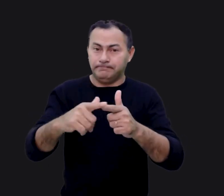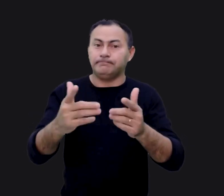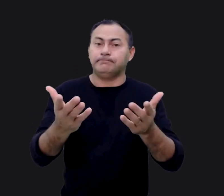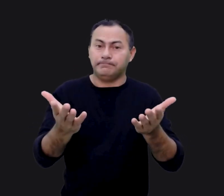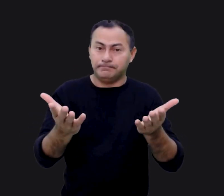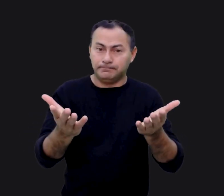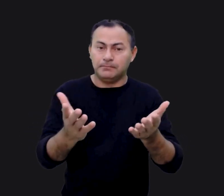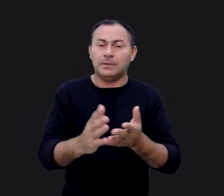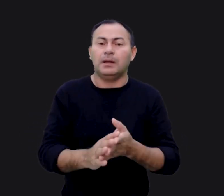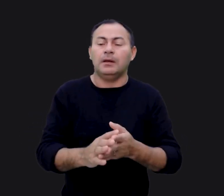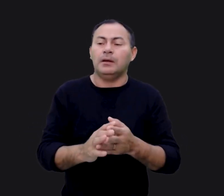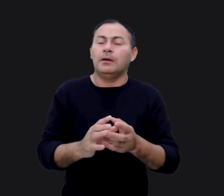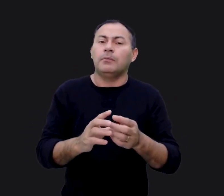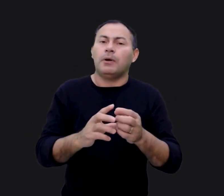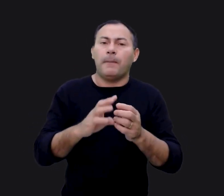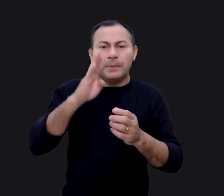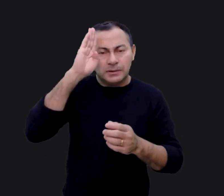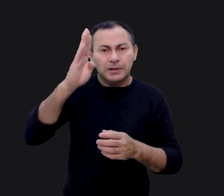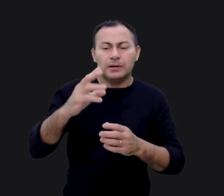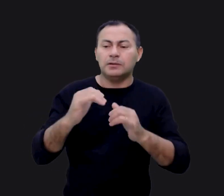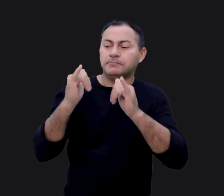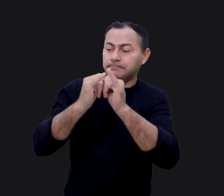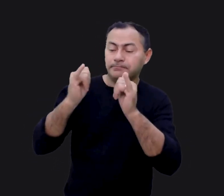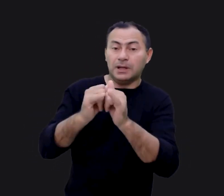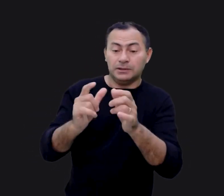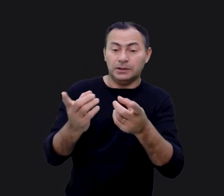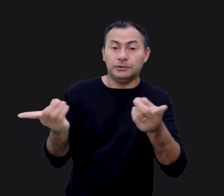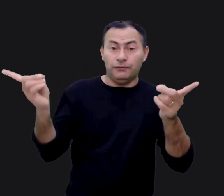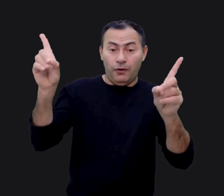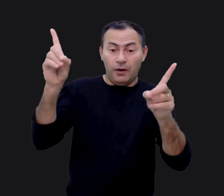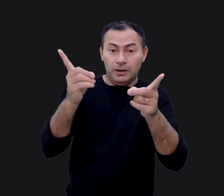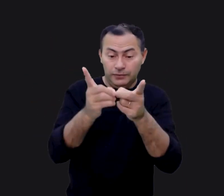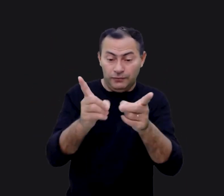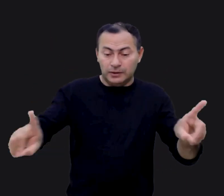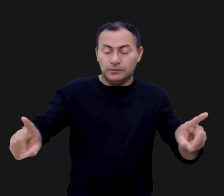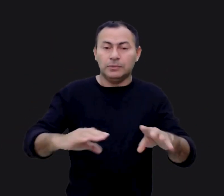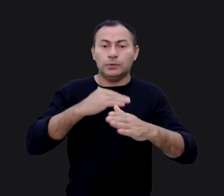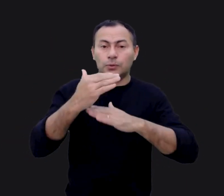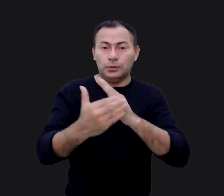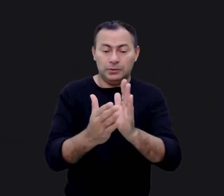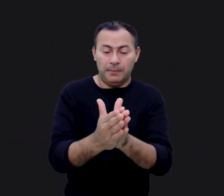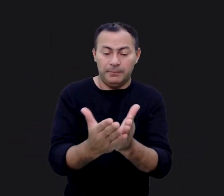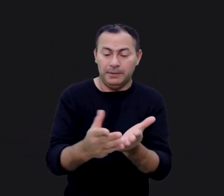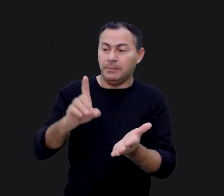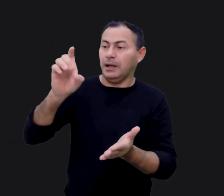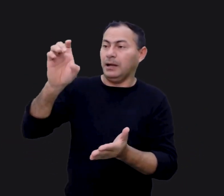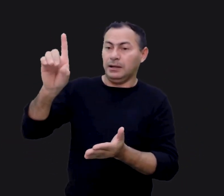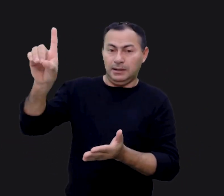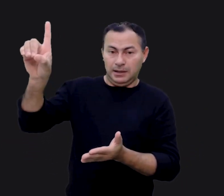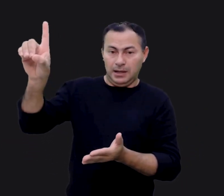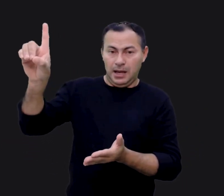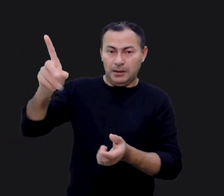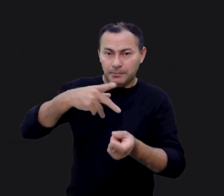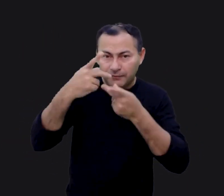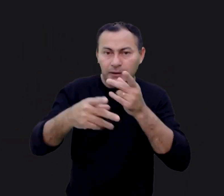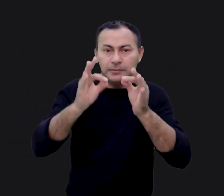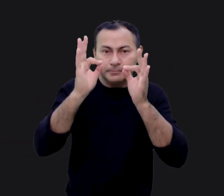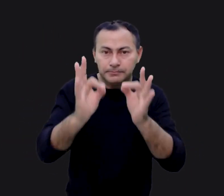é a reconciliação desse divórcio, é realmente tudo o que a Bíblia é e tudo o que ela nos diz. É